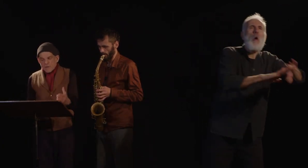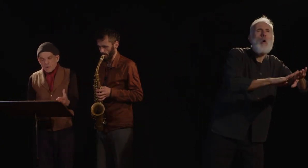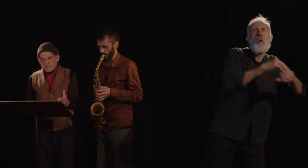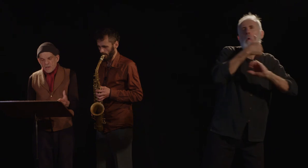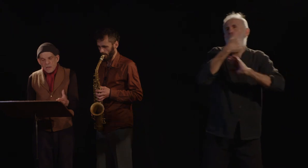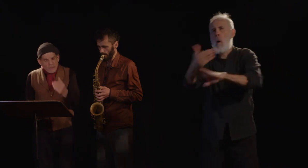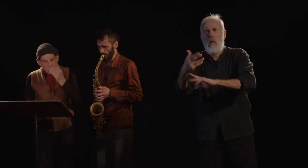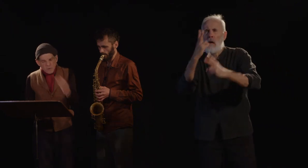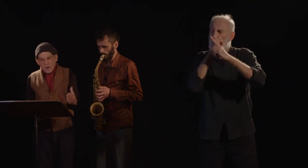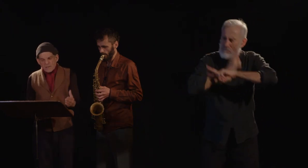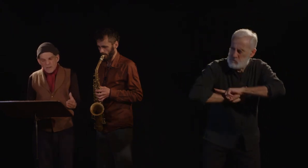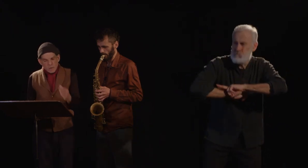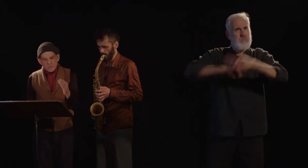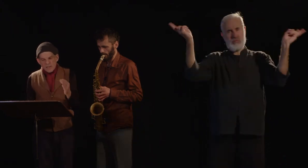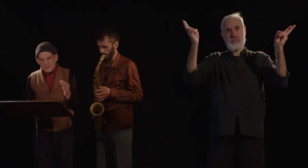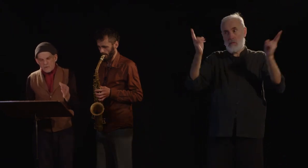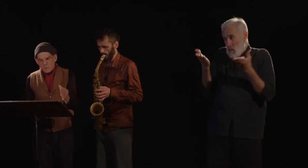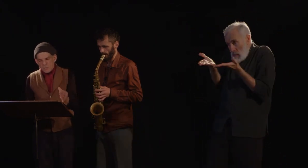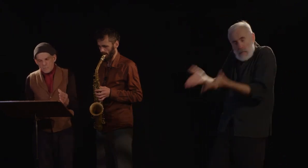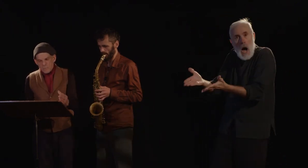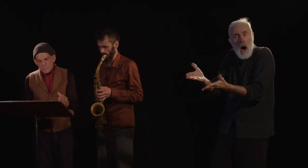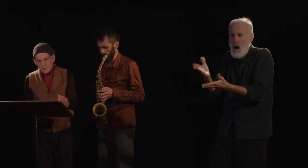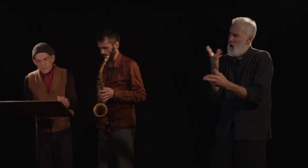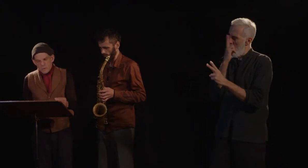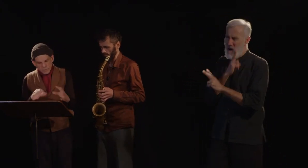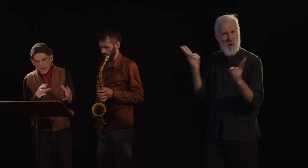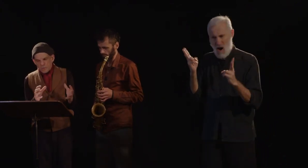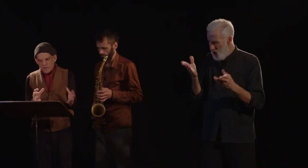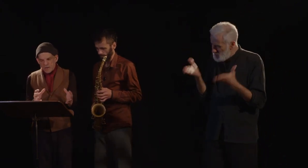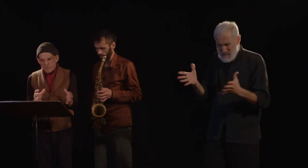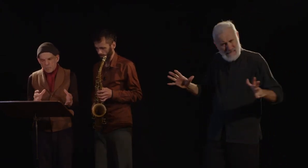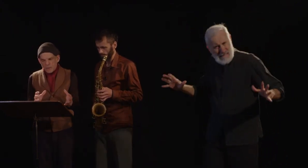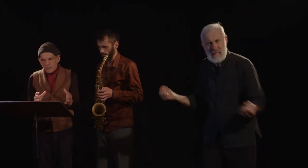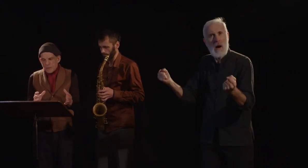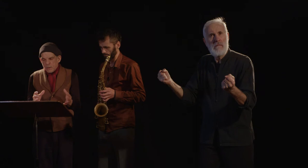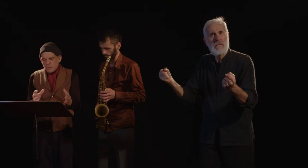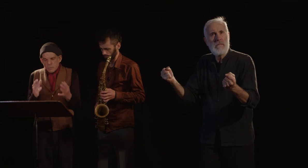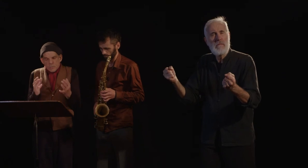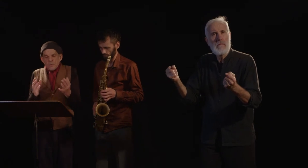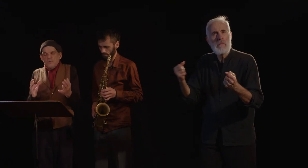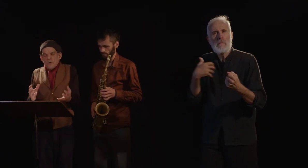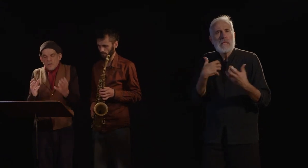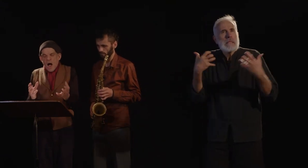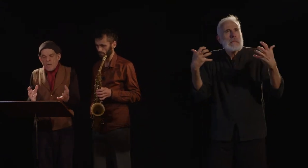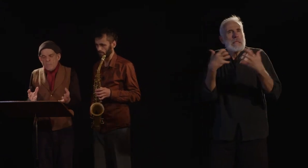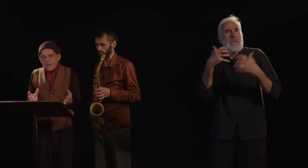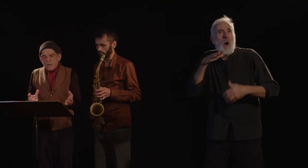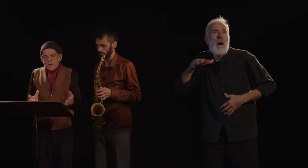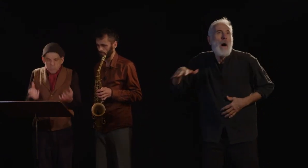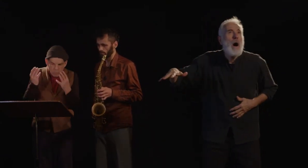majorité et de minorité en de telles questions. Je voudrais que cette Assemblée n qu'une seule âme pour